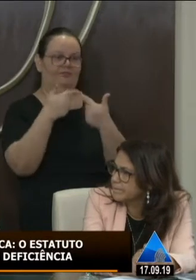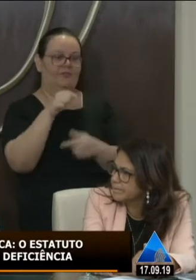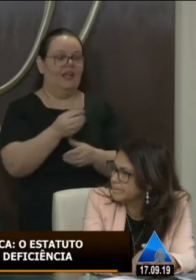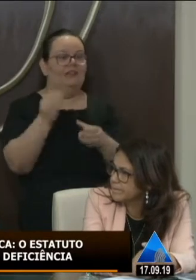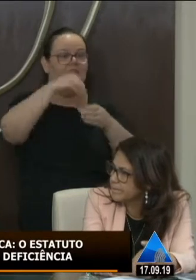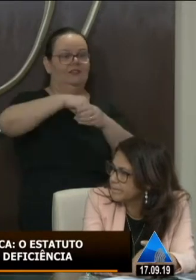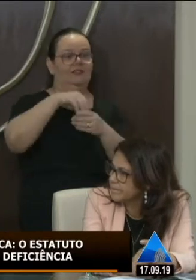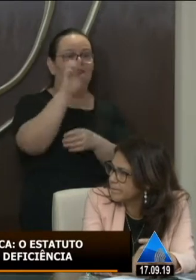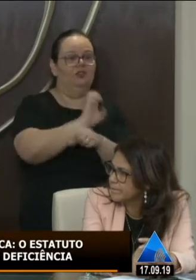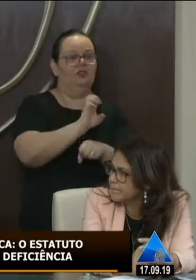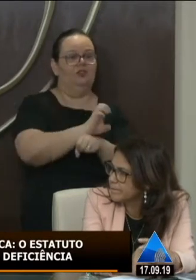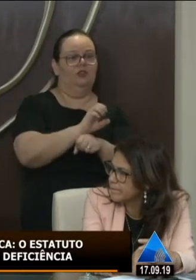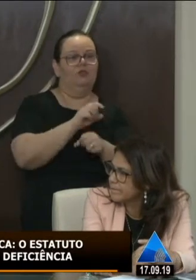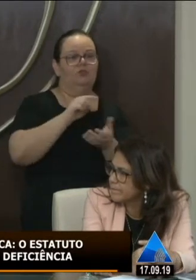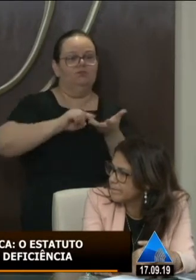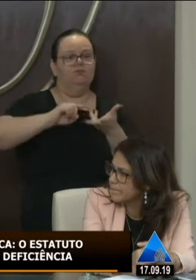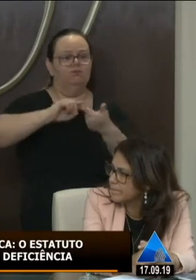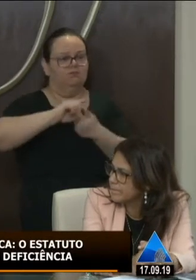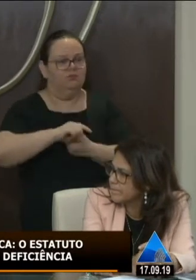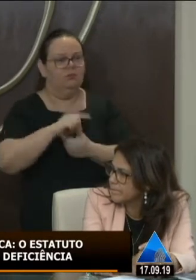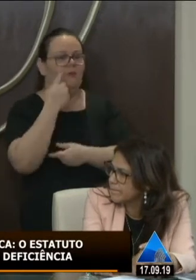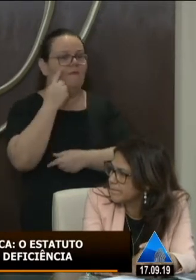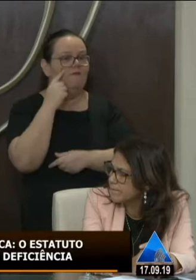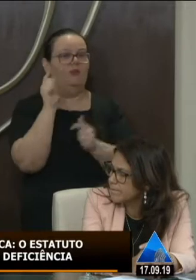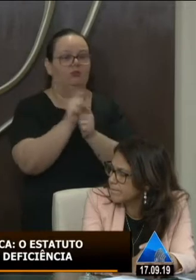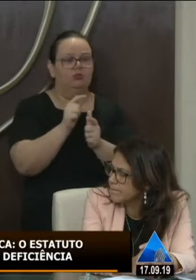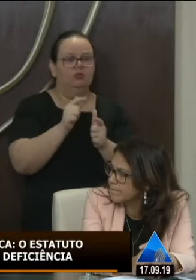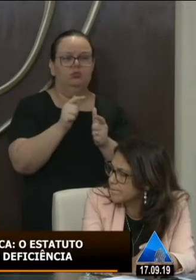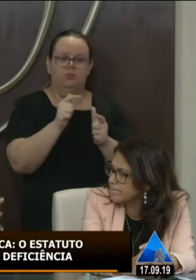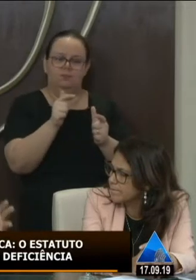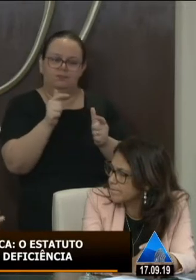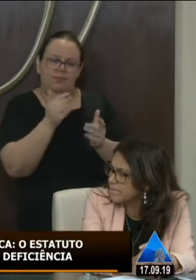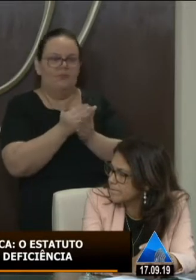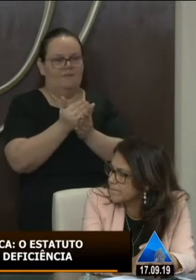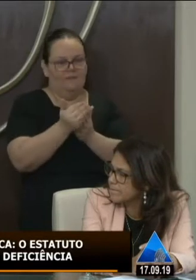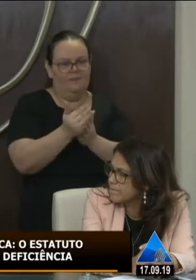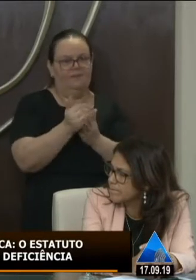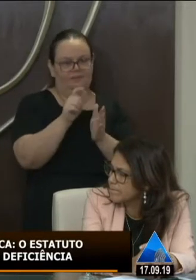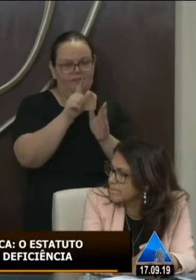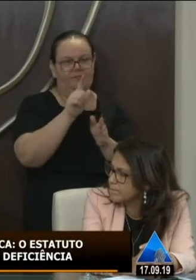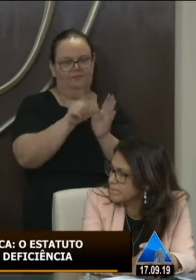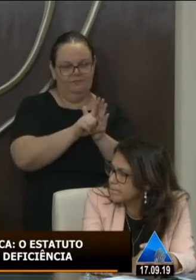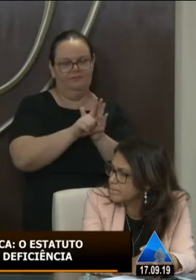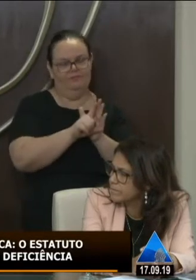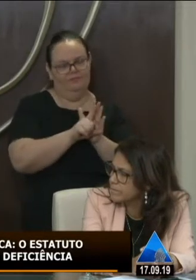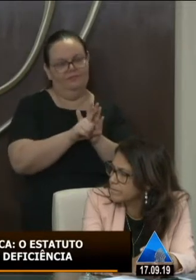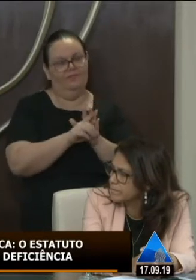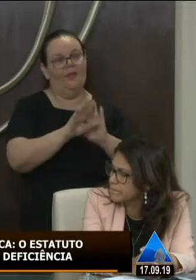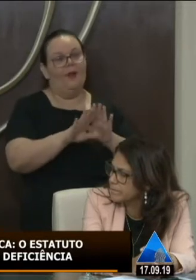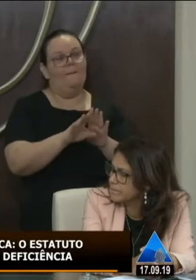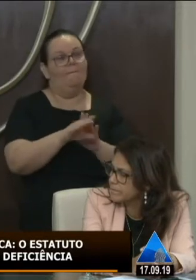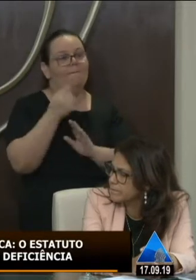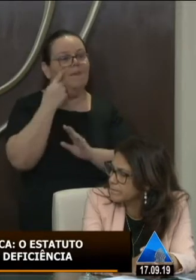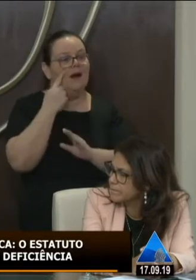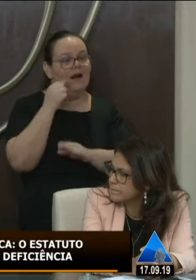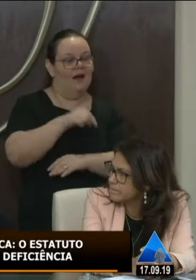estado já contamos com a grande quantidade de normas de legislação como foi colocado aqui hoje mas isso tudo